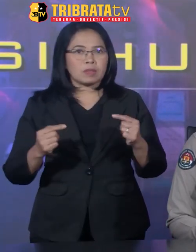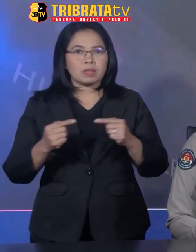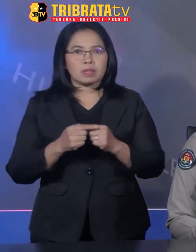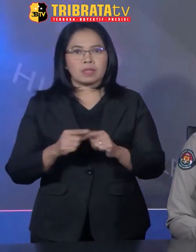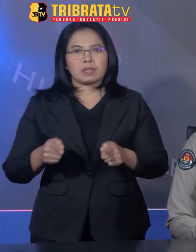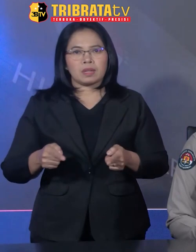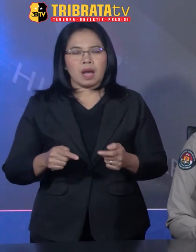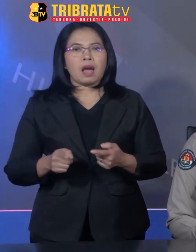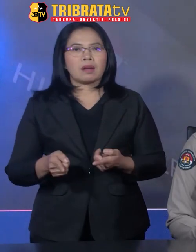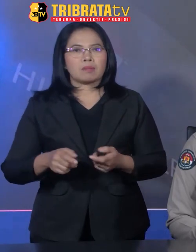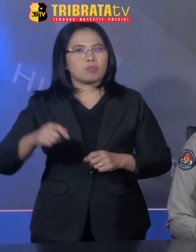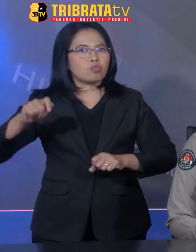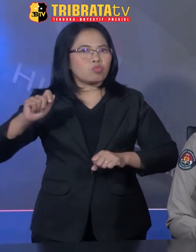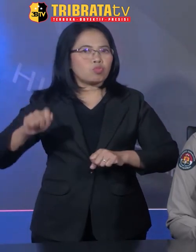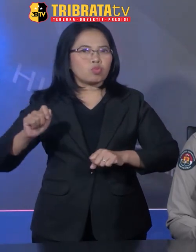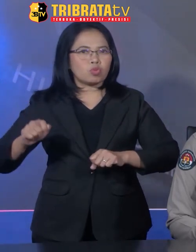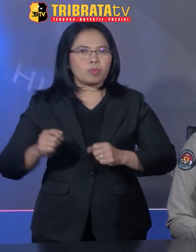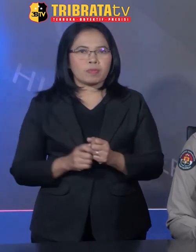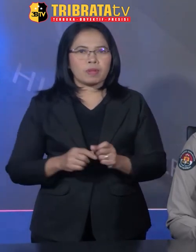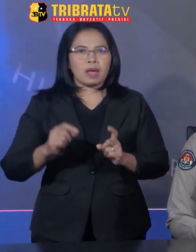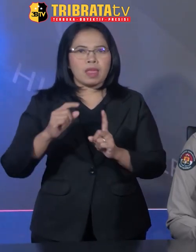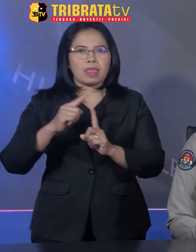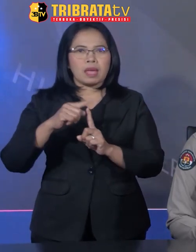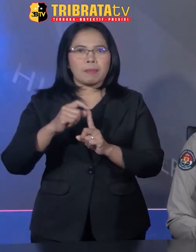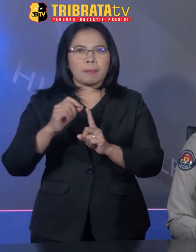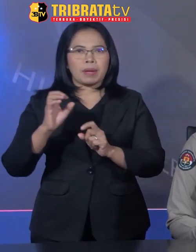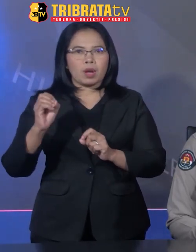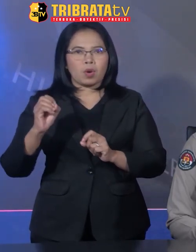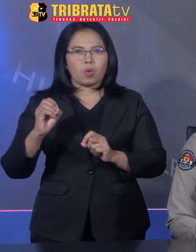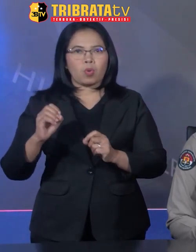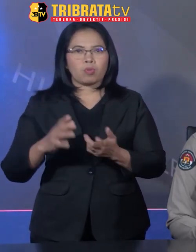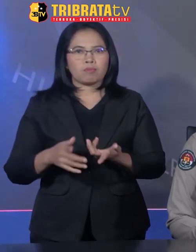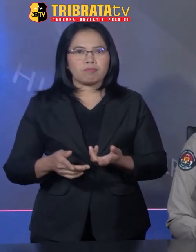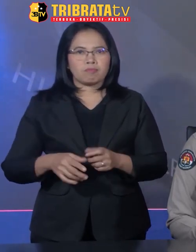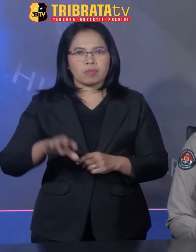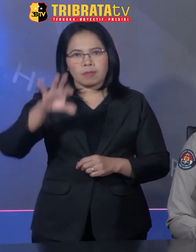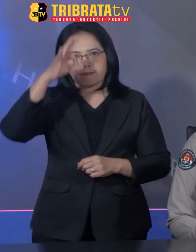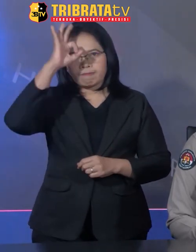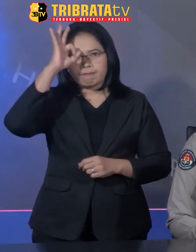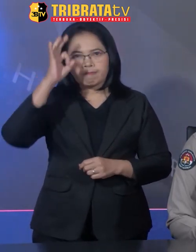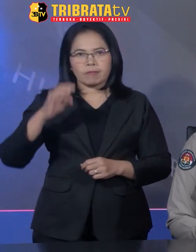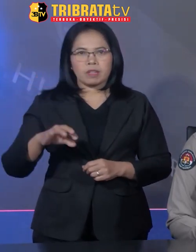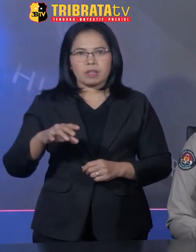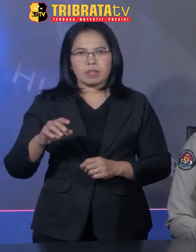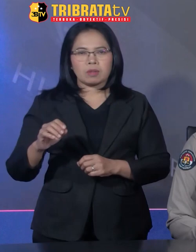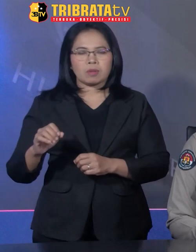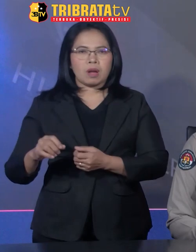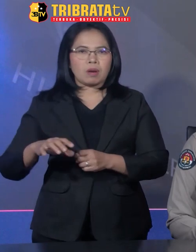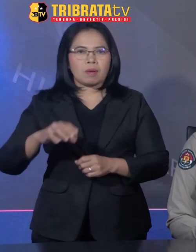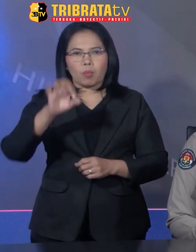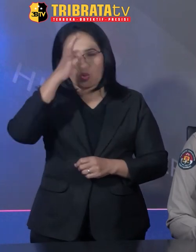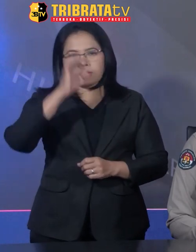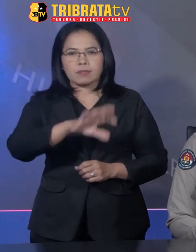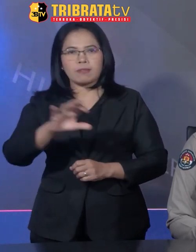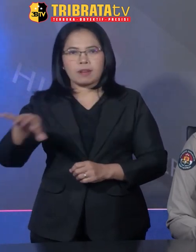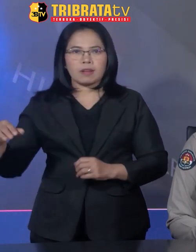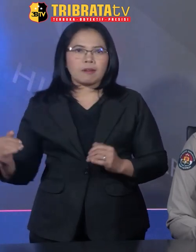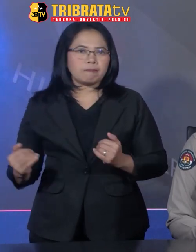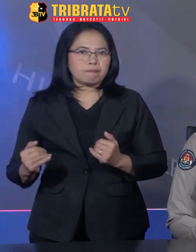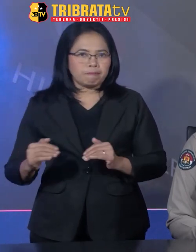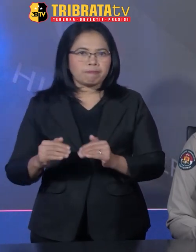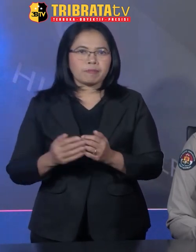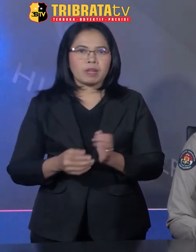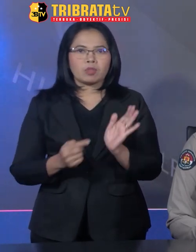penanganan hukum terhadap pelaku TPPO Satker Baris Krim Polri dan Polda Jajaran. Bahwa